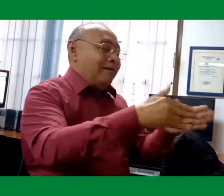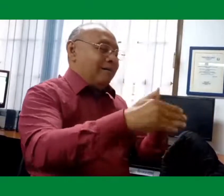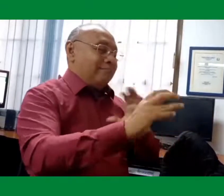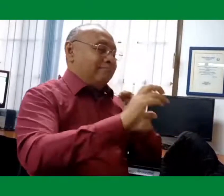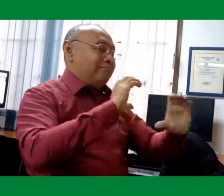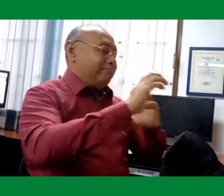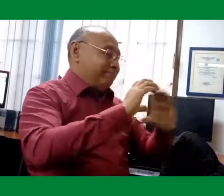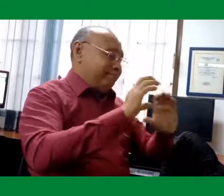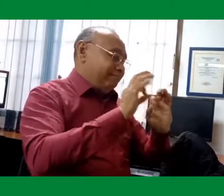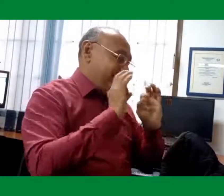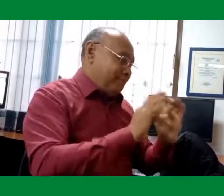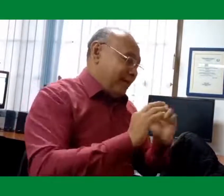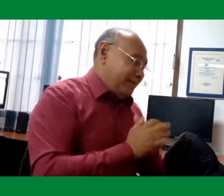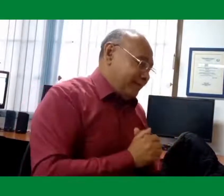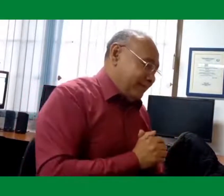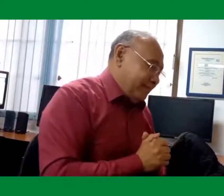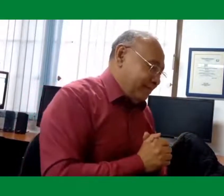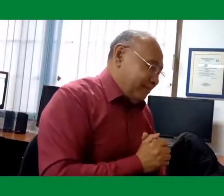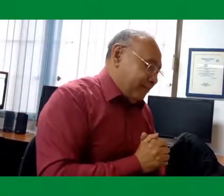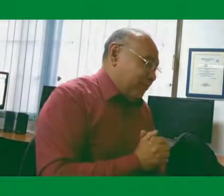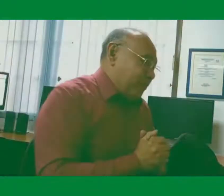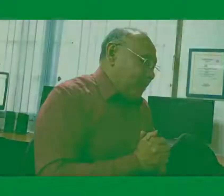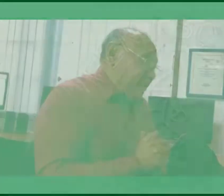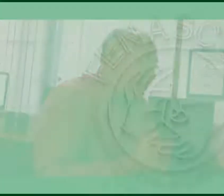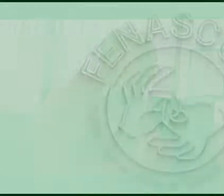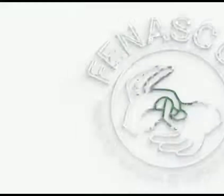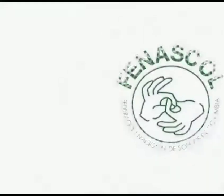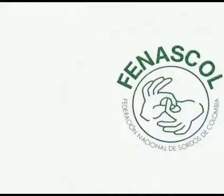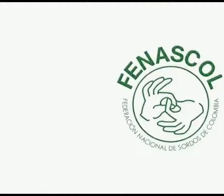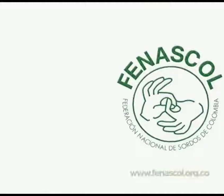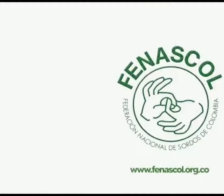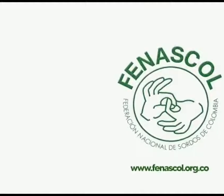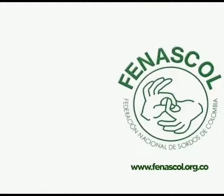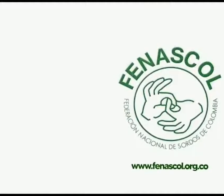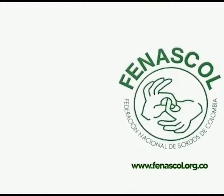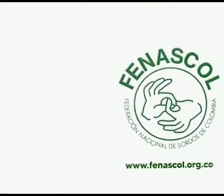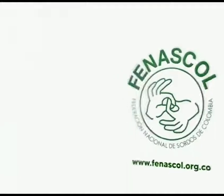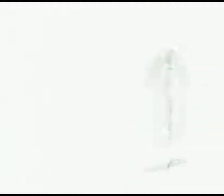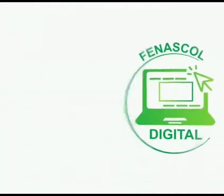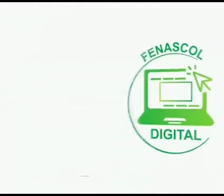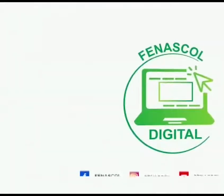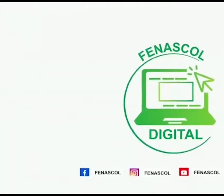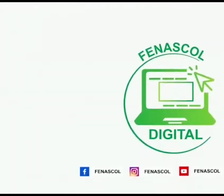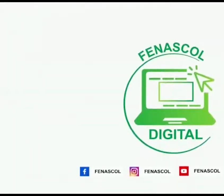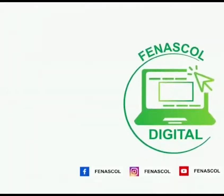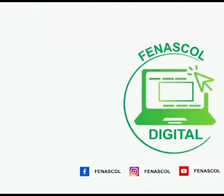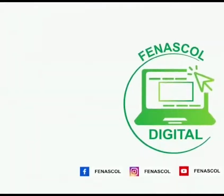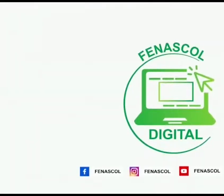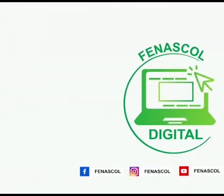señas, derribaremos estas barreras comunicativas. Y ya Gracias video